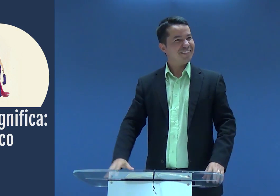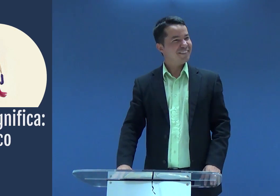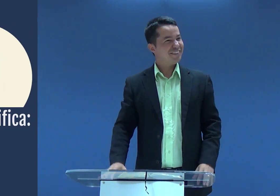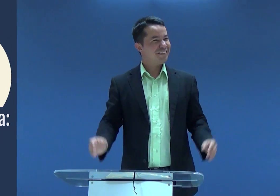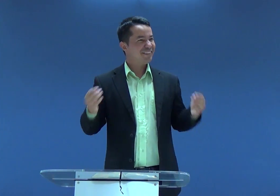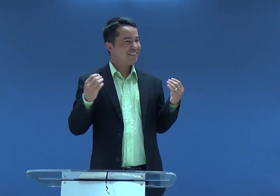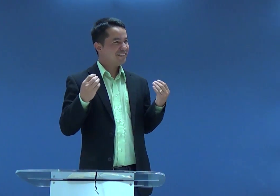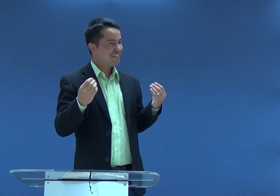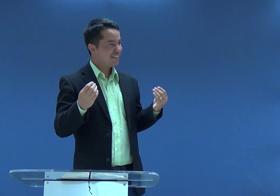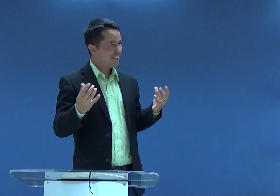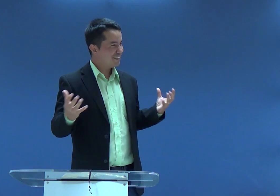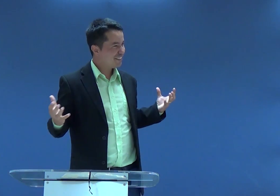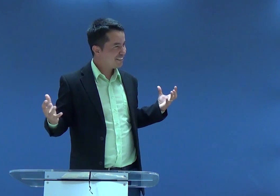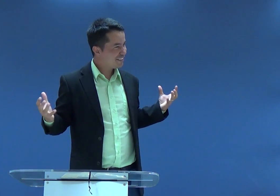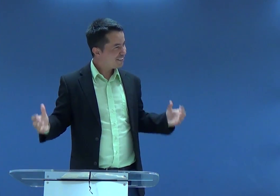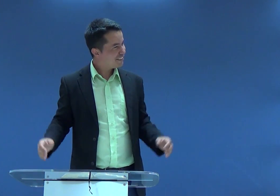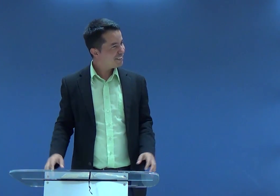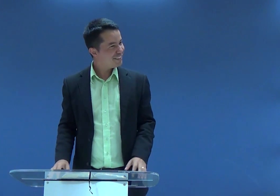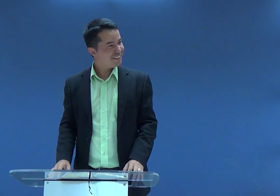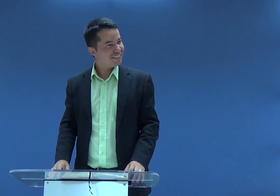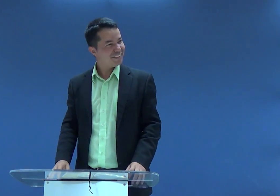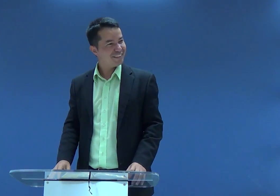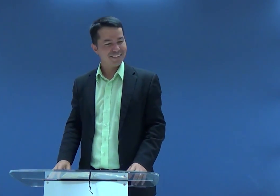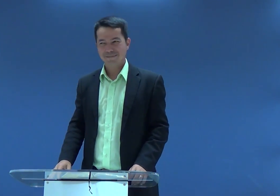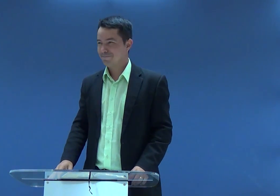estava meio errado, tudo errado na vida dele,